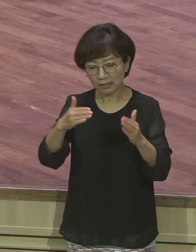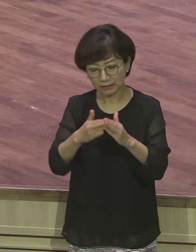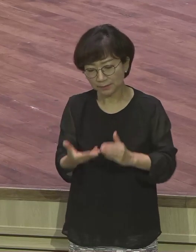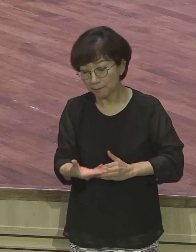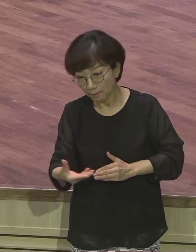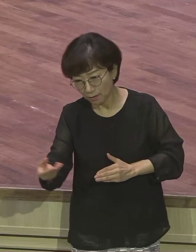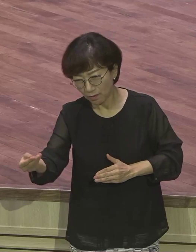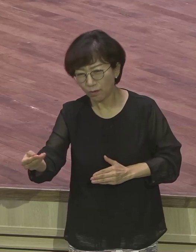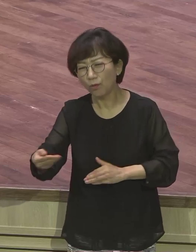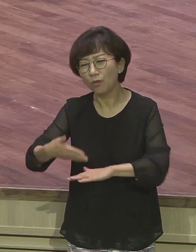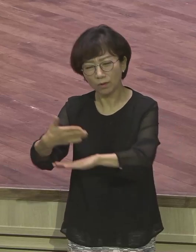너무 감사해요.